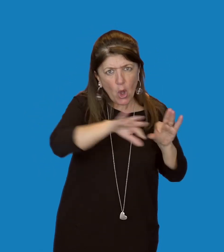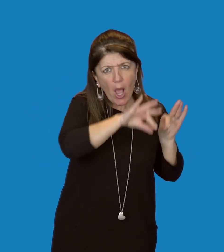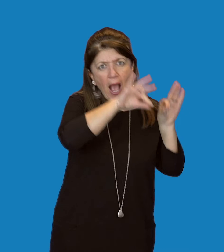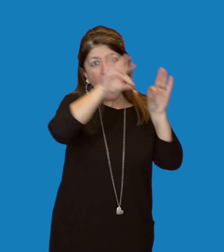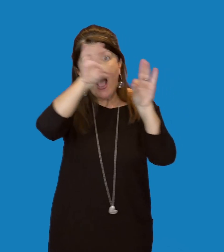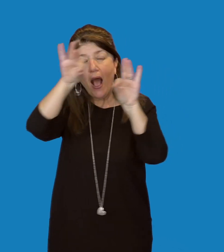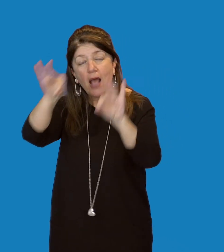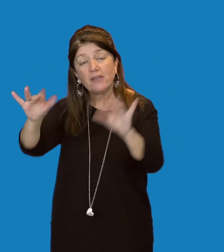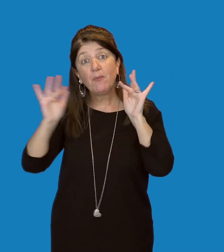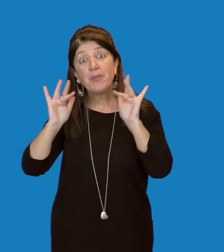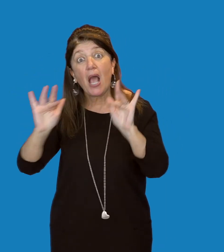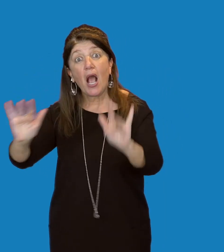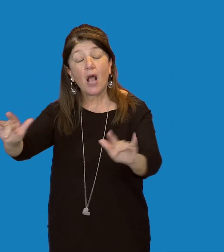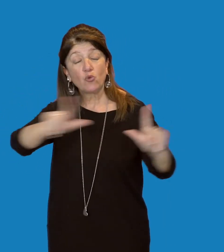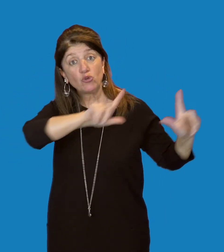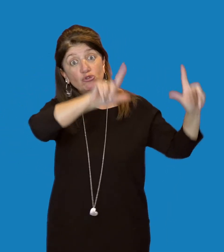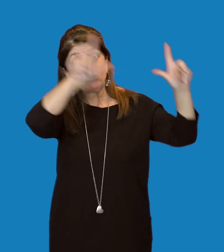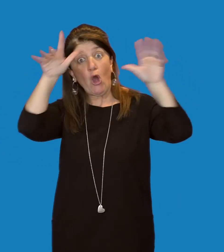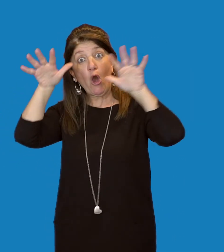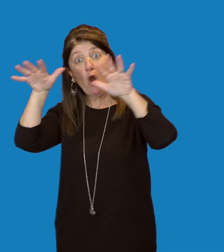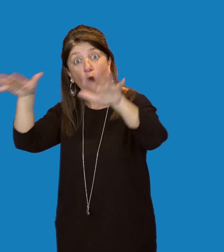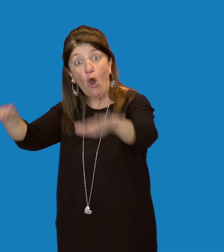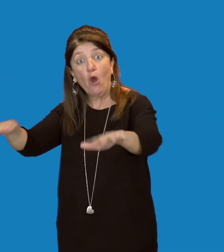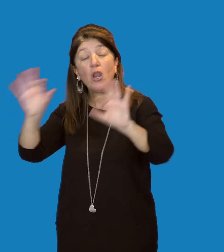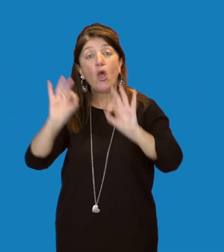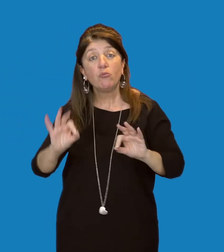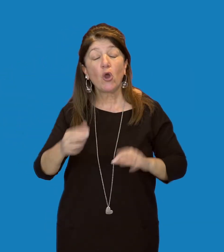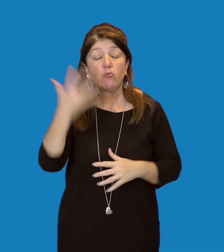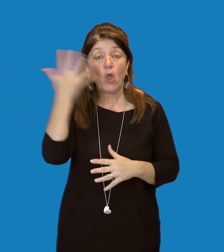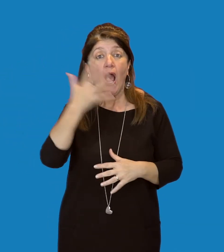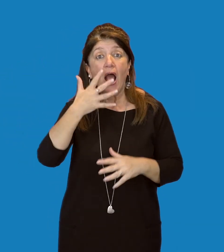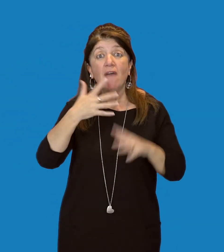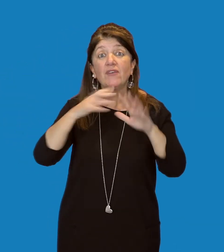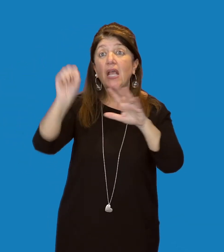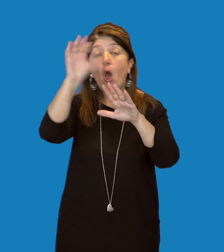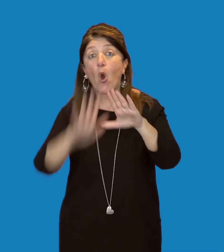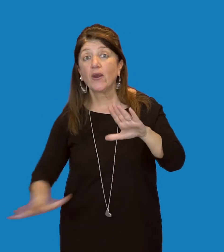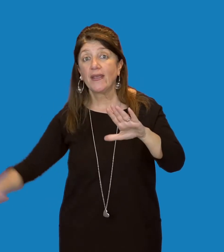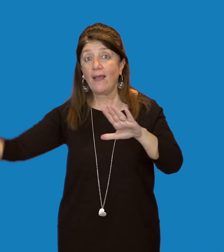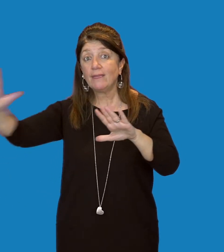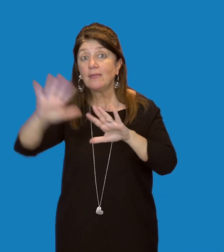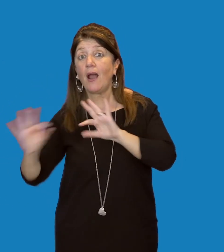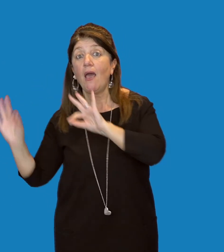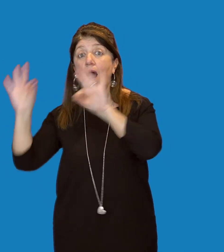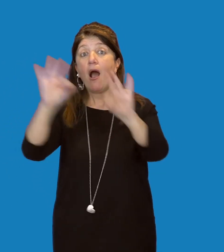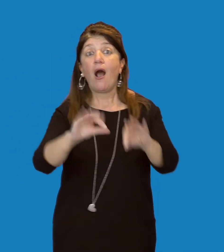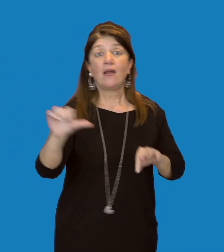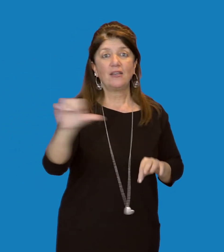orientale. Si arriva alla savana arida, una vasta ed incontaminata pianura erbosa